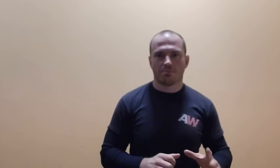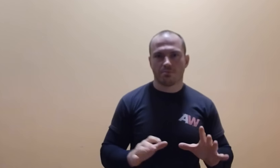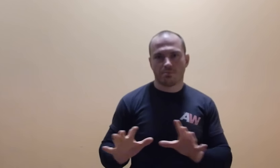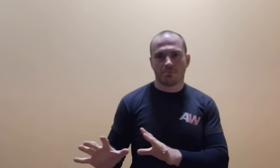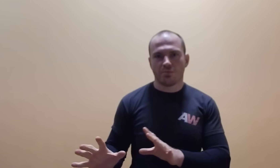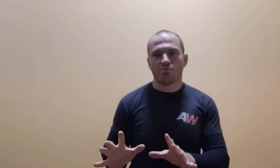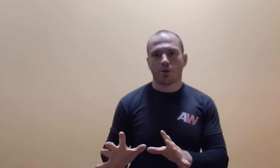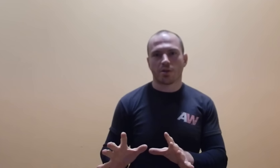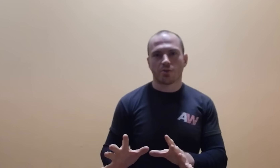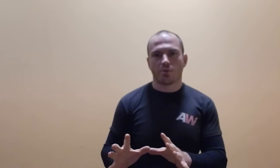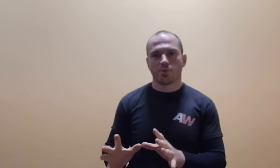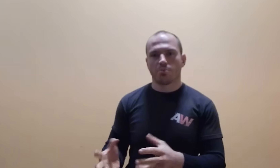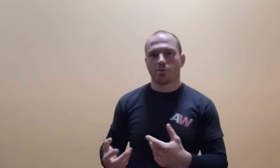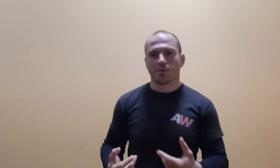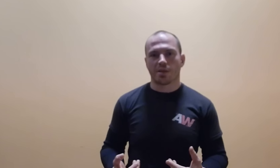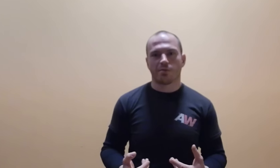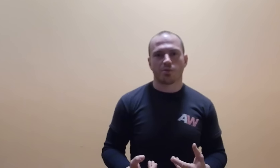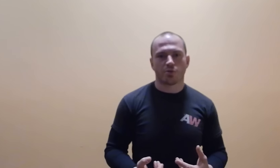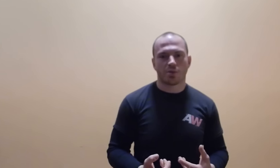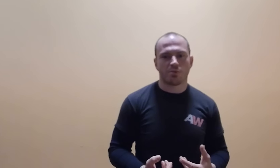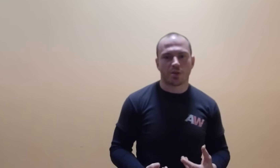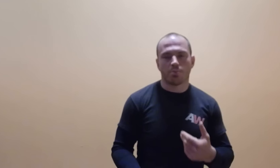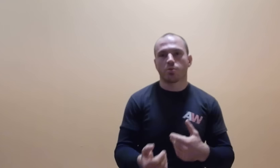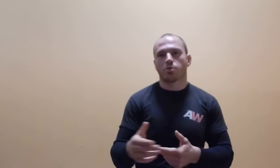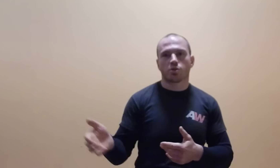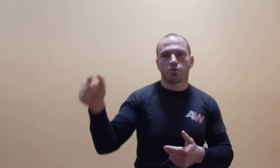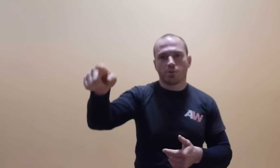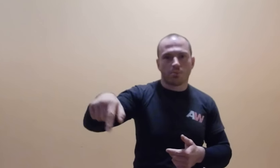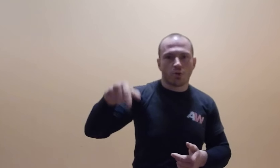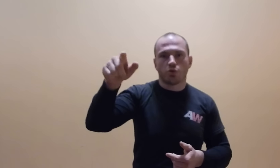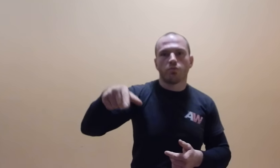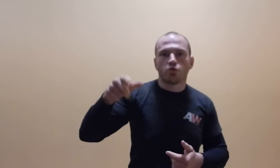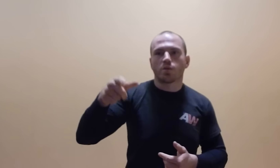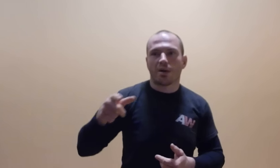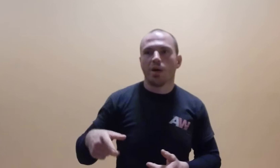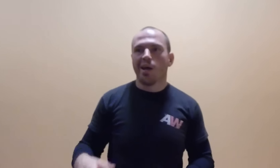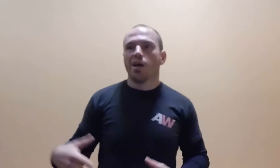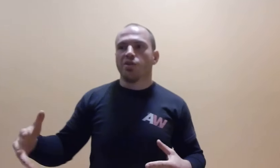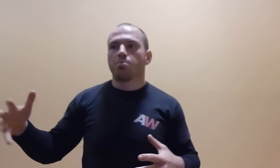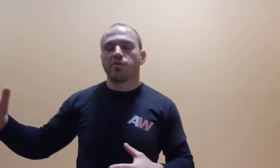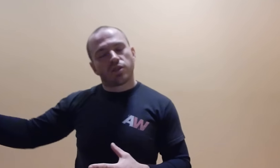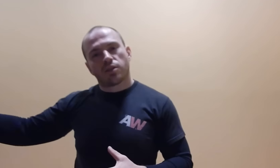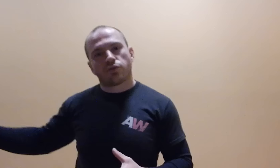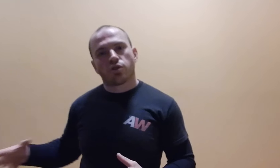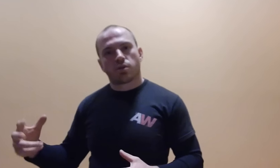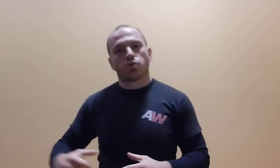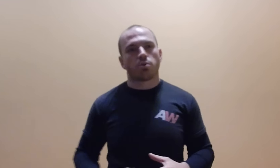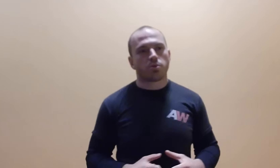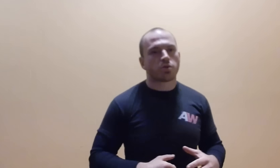Więc nie mogę tego zrobić, bo to mnie staje w niekorzystnym świetle. Powiem tego, że ktoś mi tam groził, wrzucał, niepowiedziane, że wszystkie osoby to